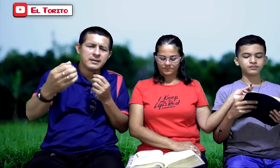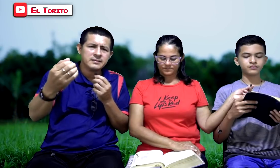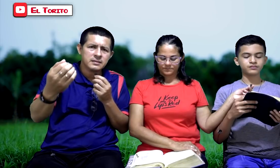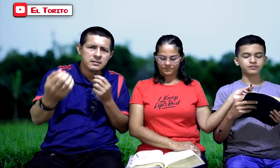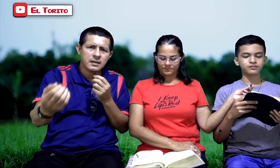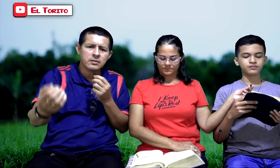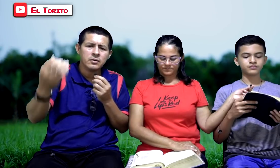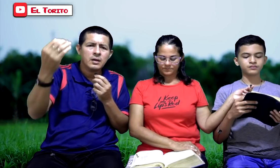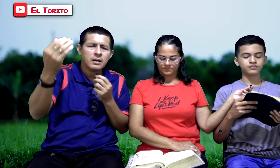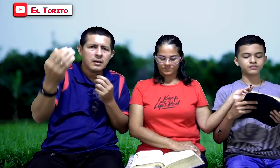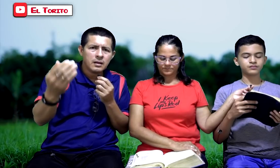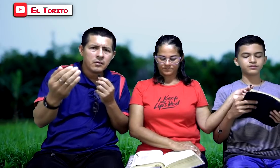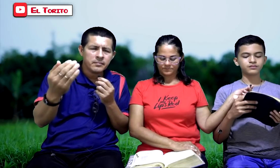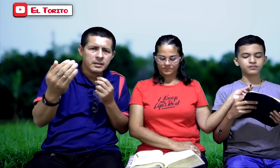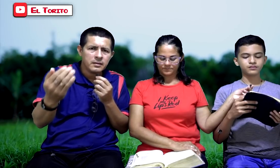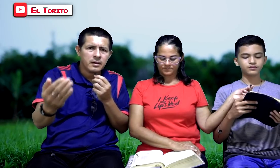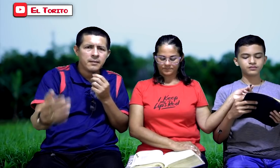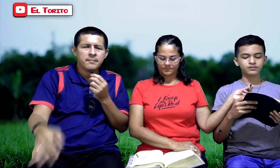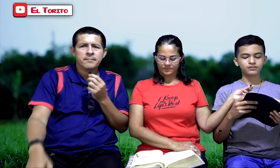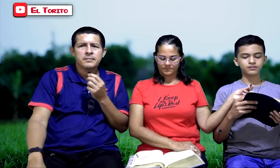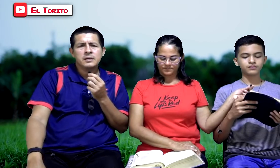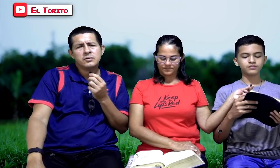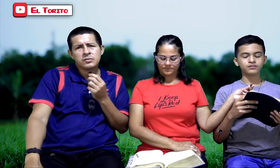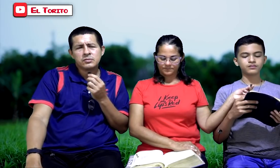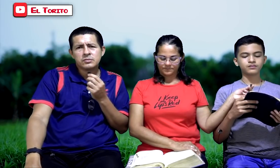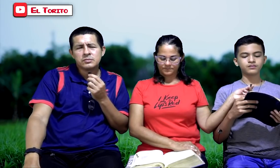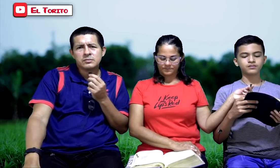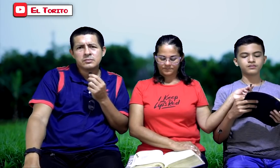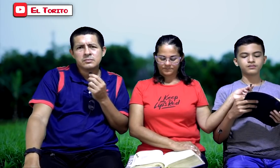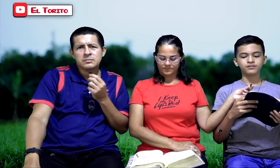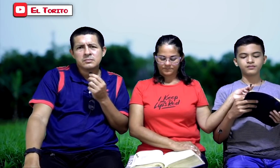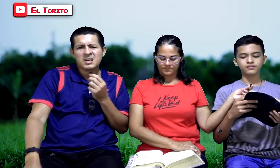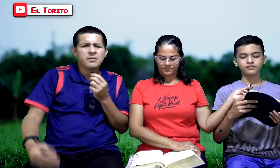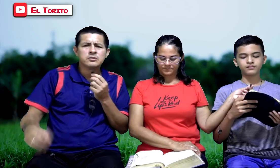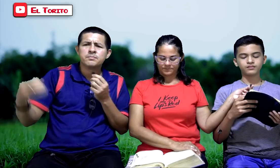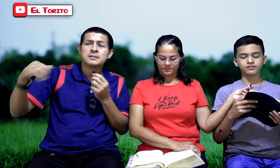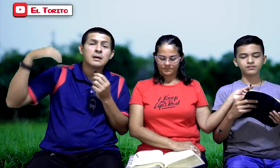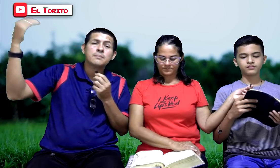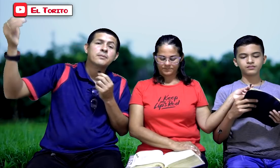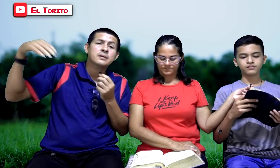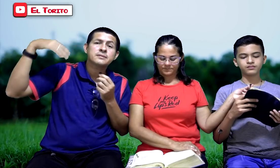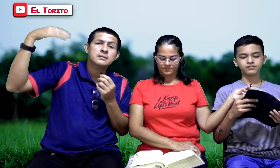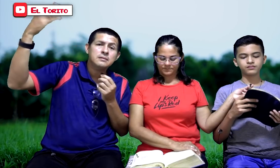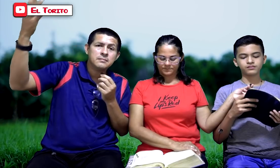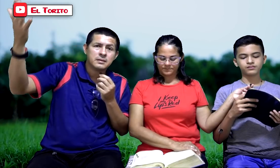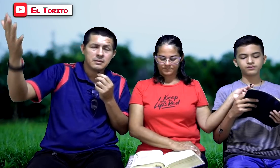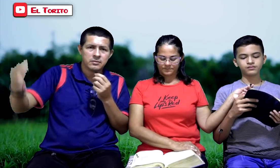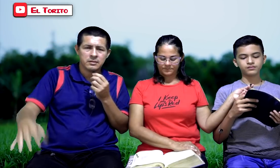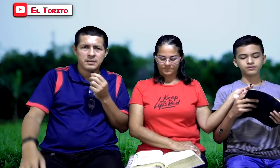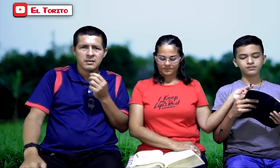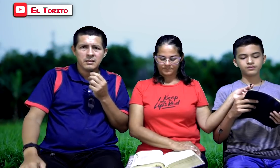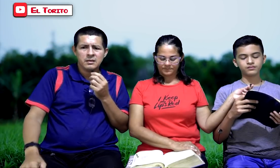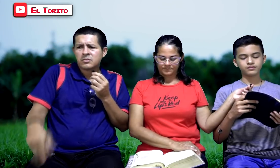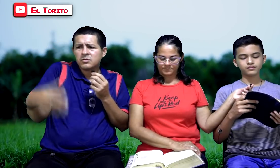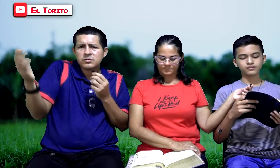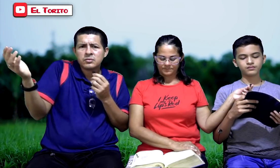enseñarnos la humildad. Y nosotros queremos pasar por encima de los demás, incluso